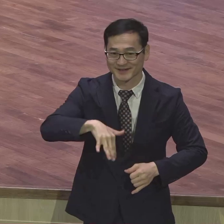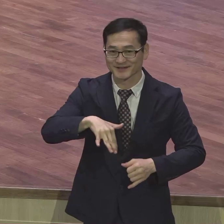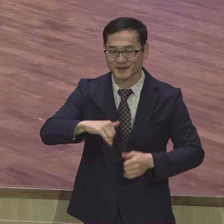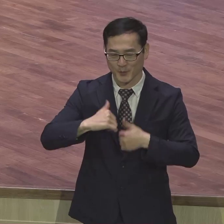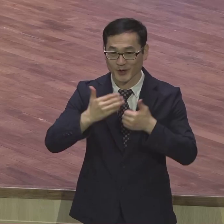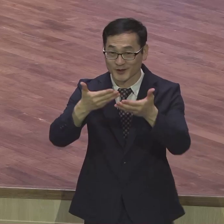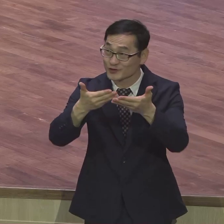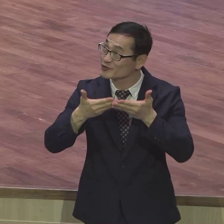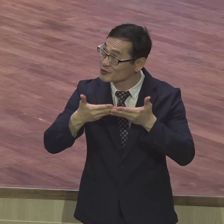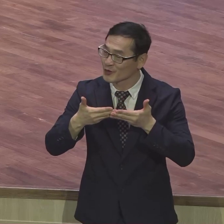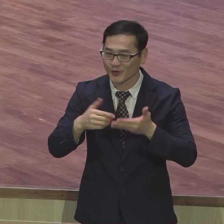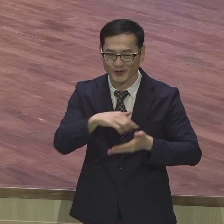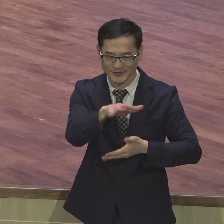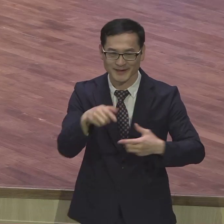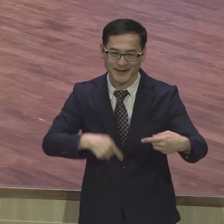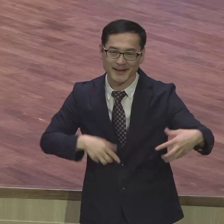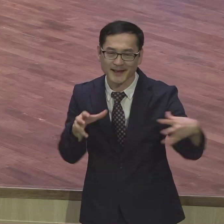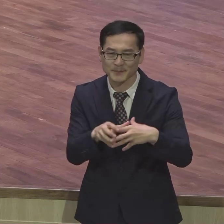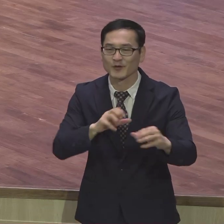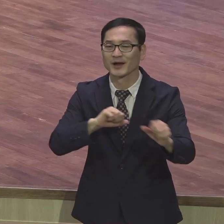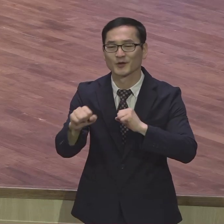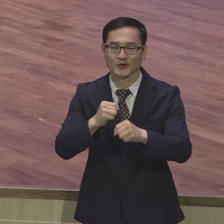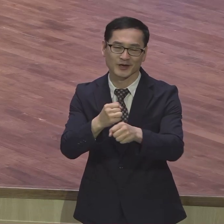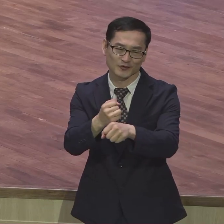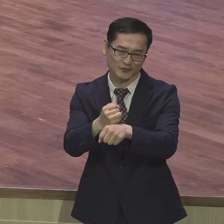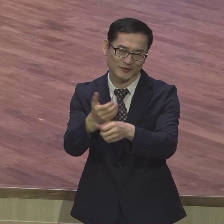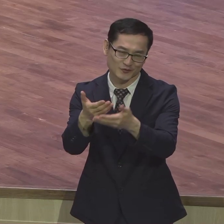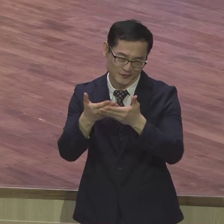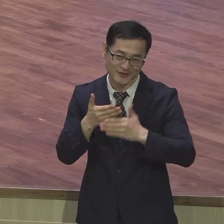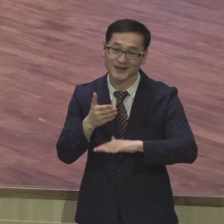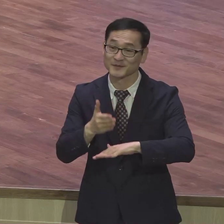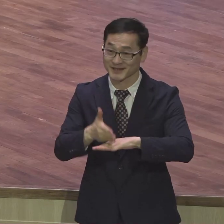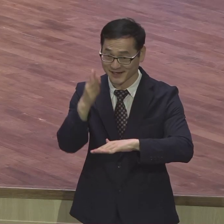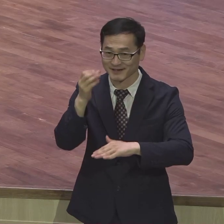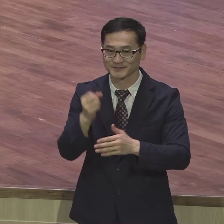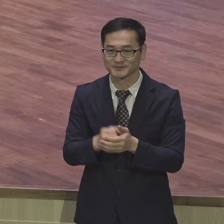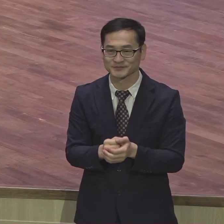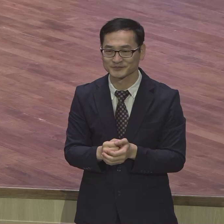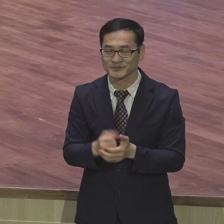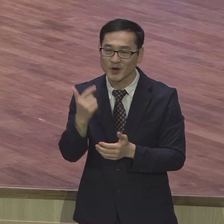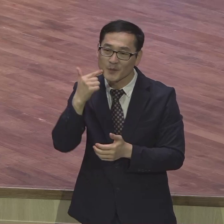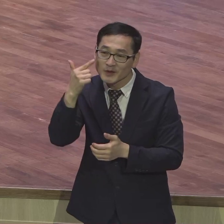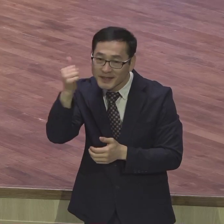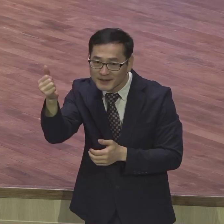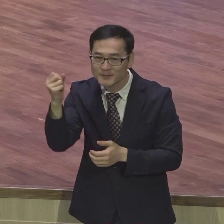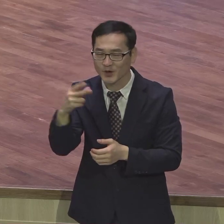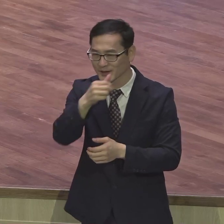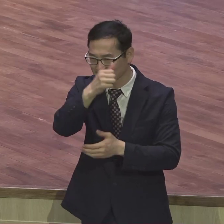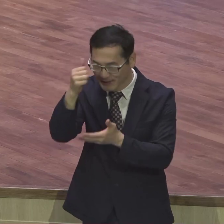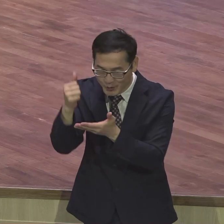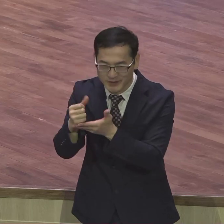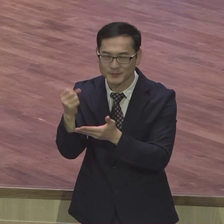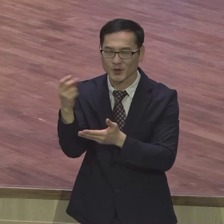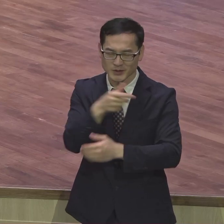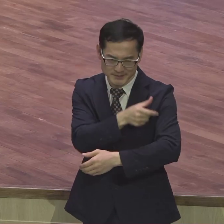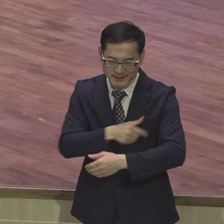감사하고 특별히 우리 교육자들 우리 중직자들에게 너무 감사하고 지금 우리